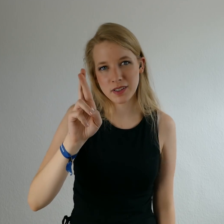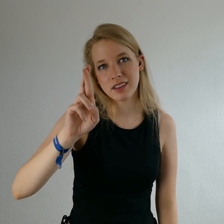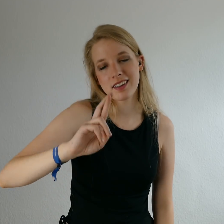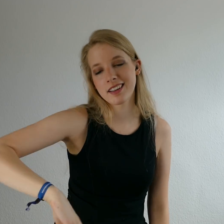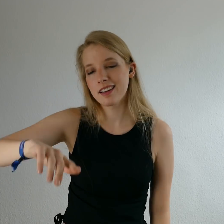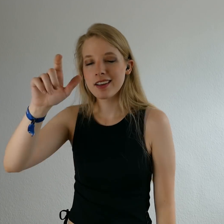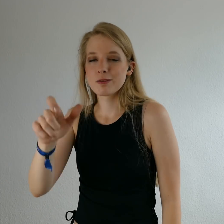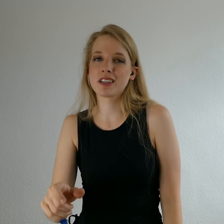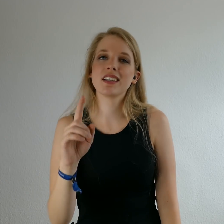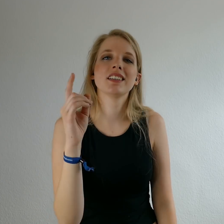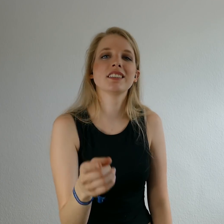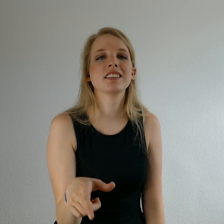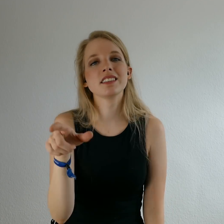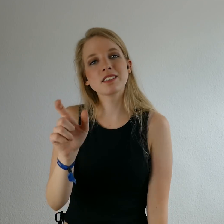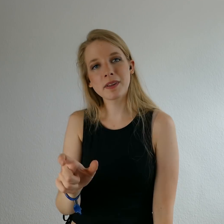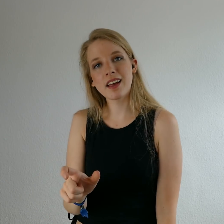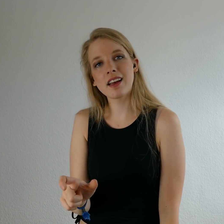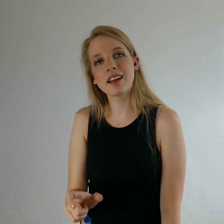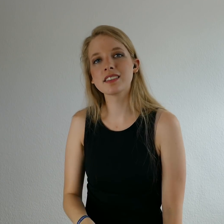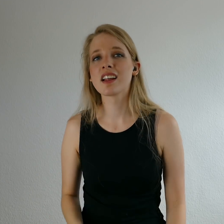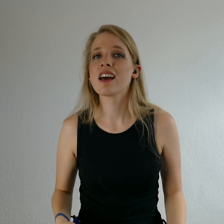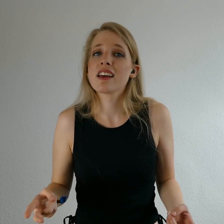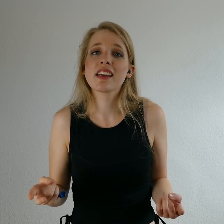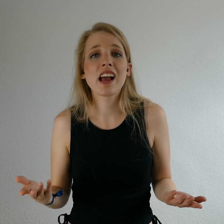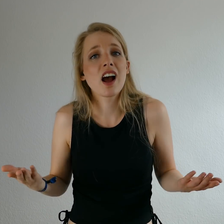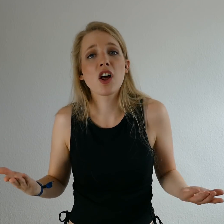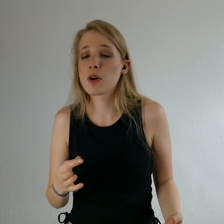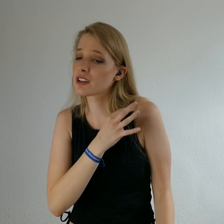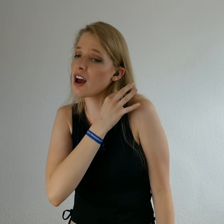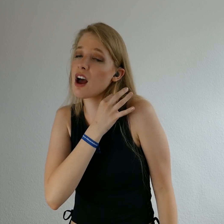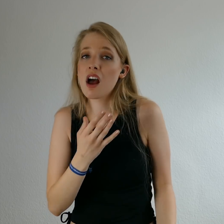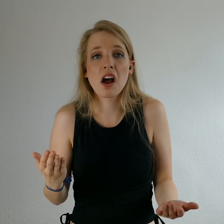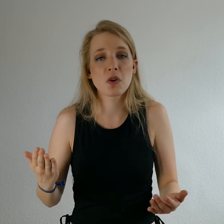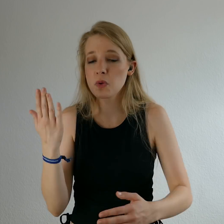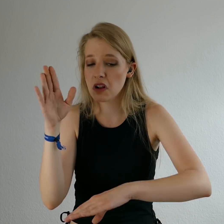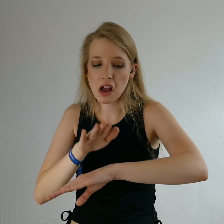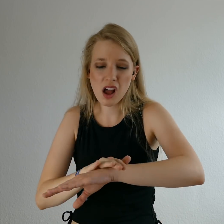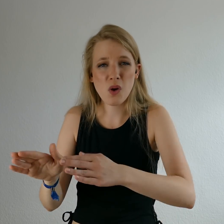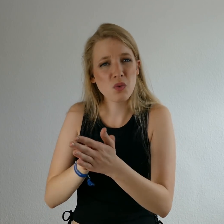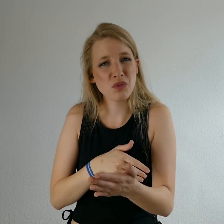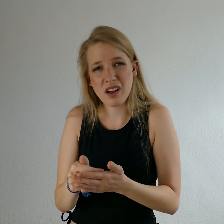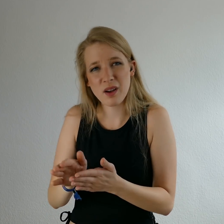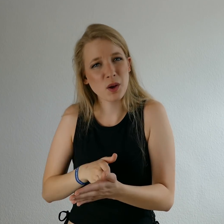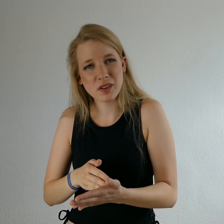Mensch ist Mensch Egal welche Haar oder Hautfarbe